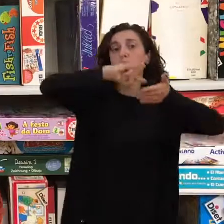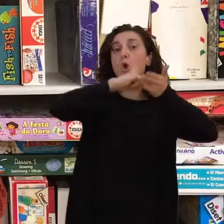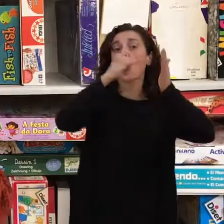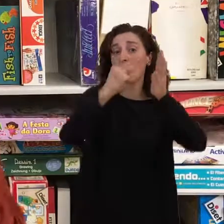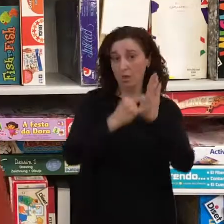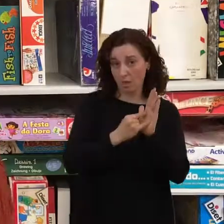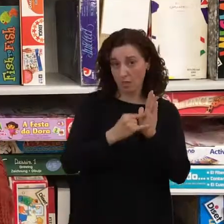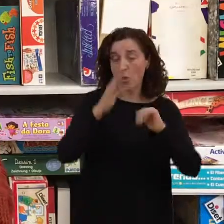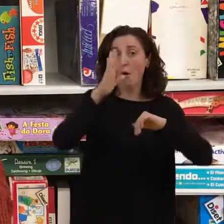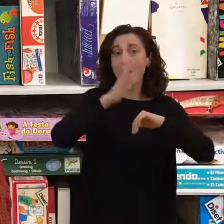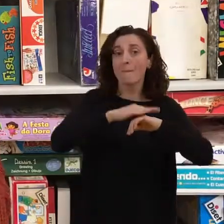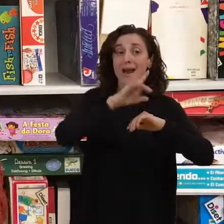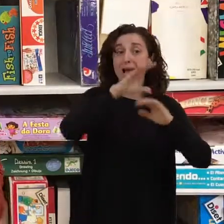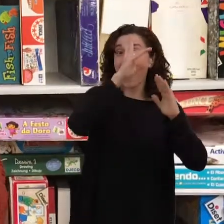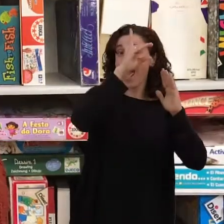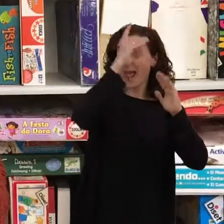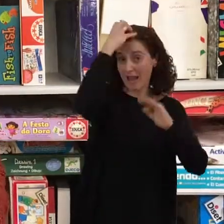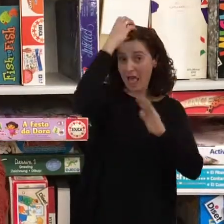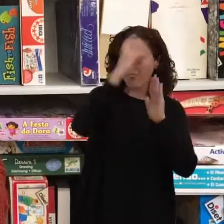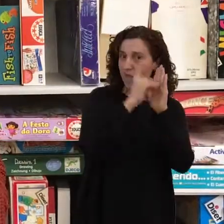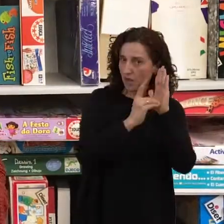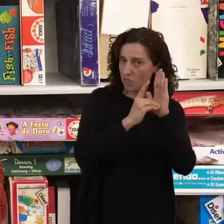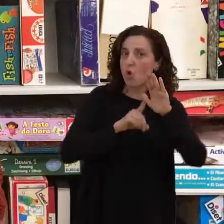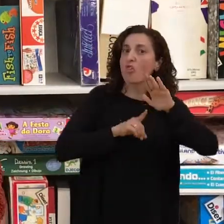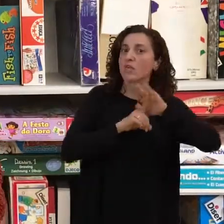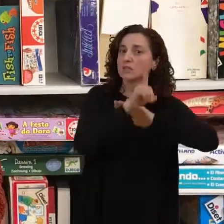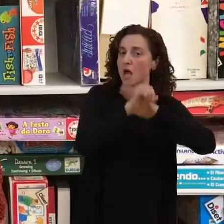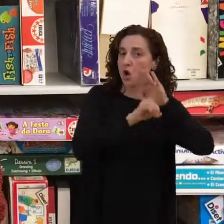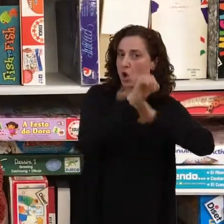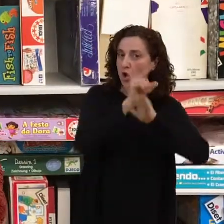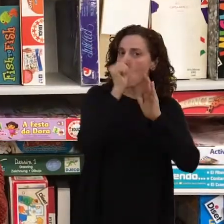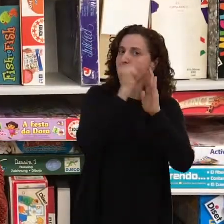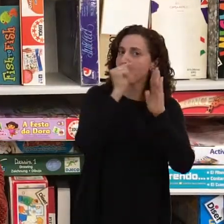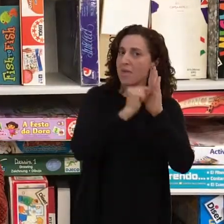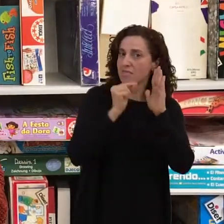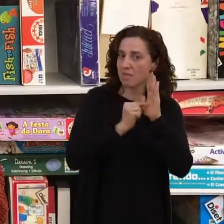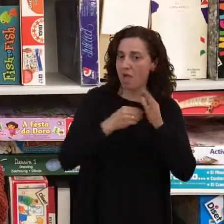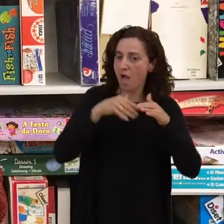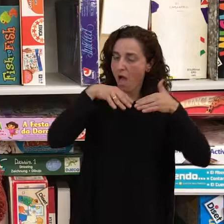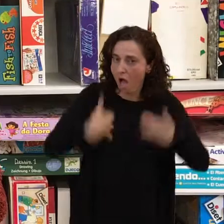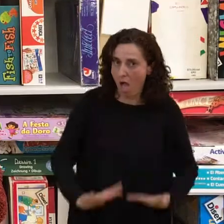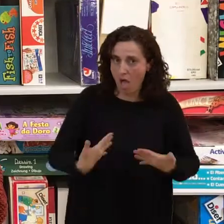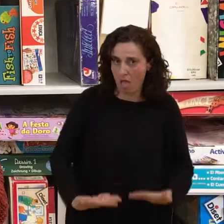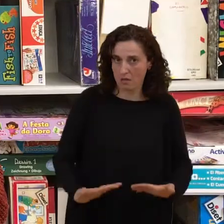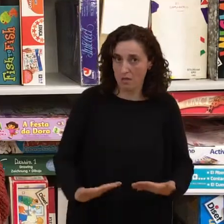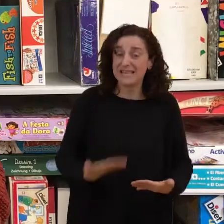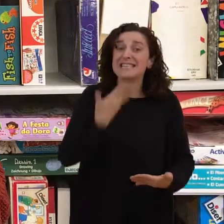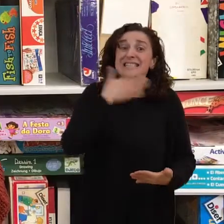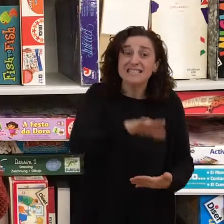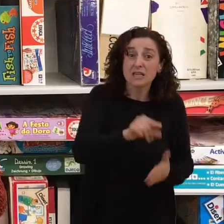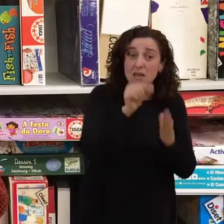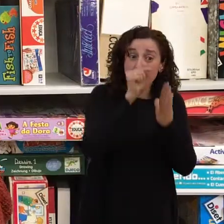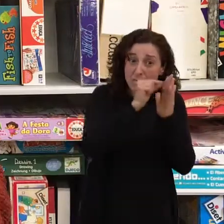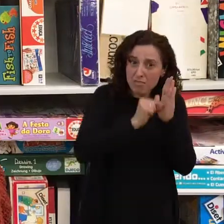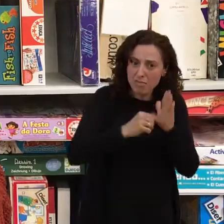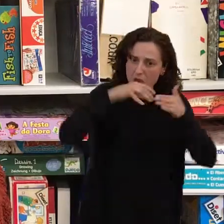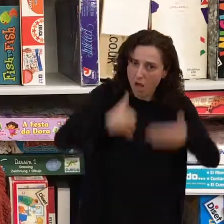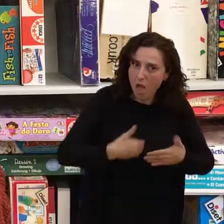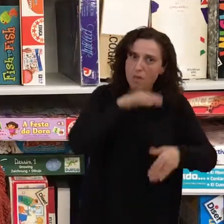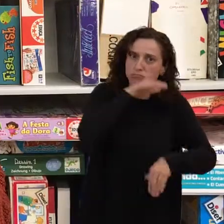desarrolle el Real Decreto y ponga en marcha esas medidas adecuadas. Si se pusieran en marcha, sí sería un éxito. ¿Cuál